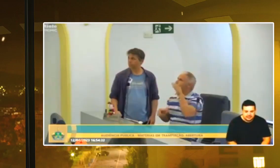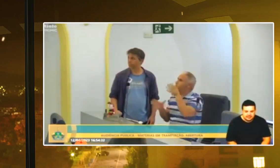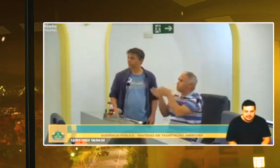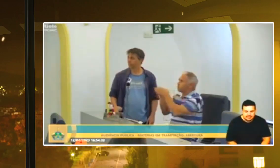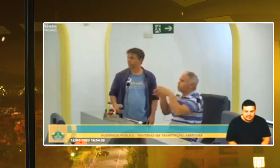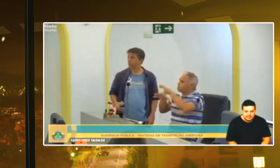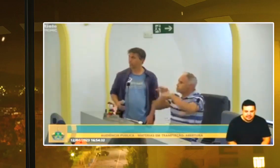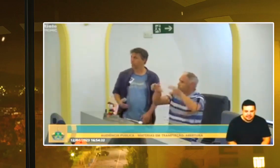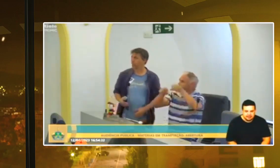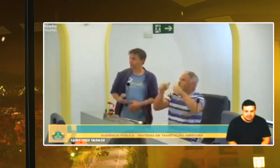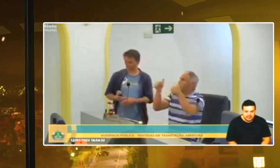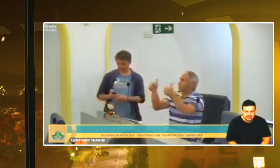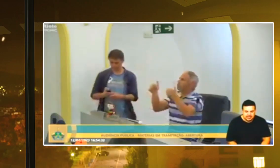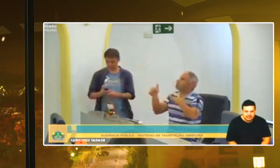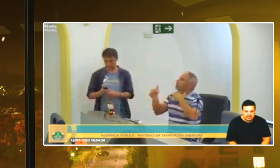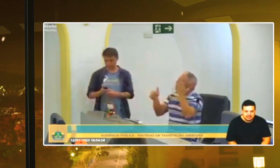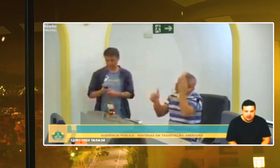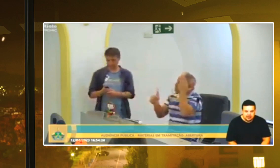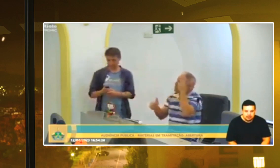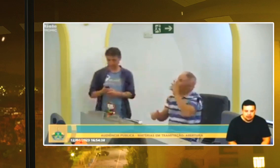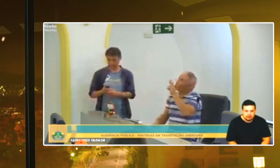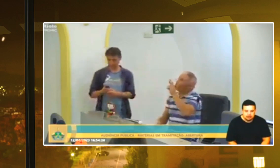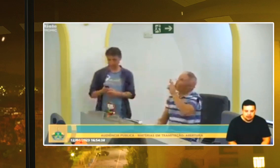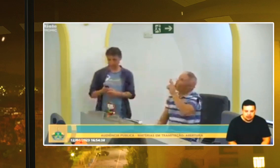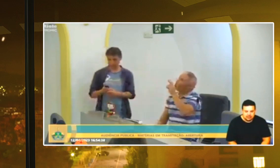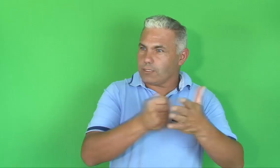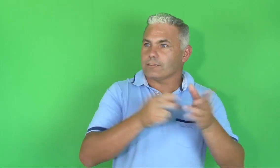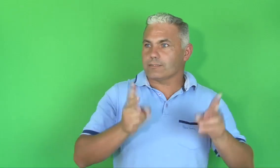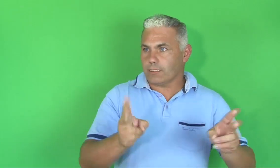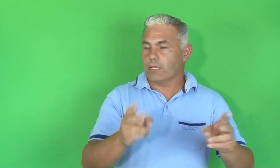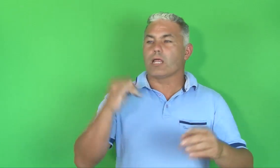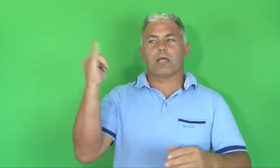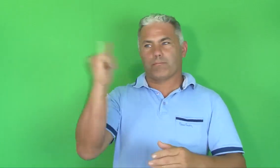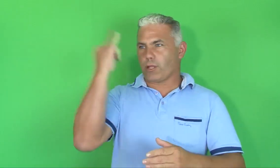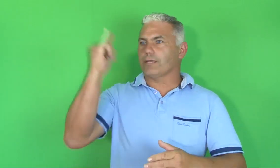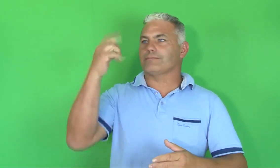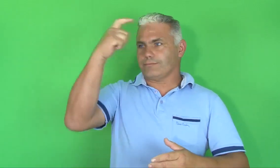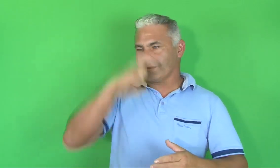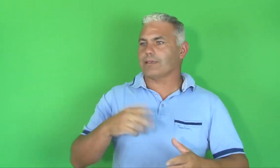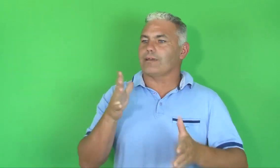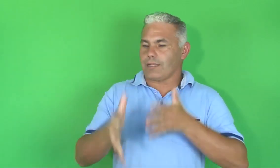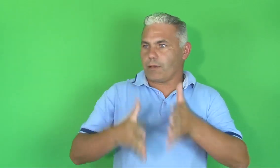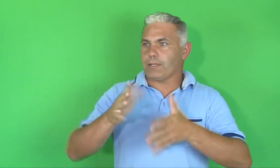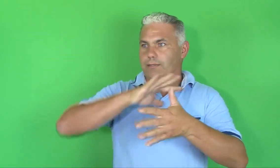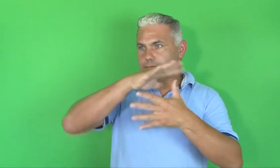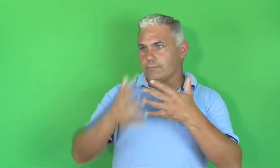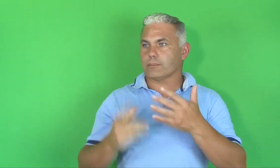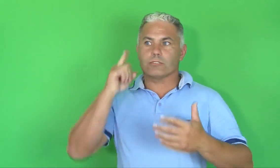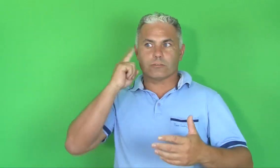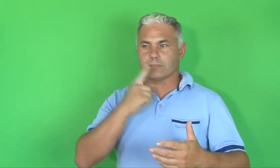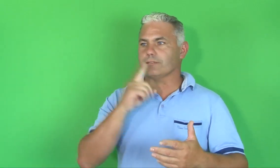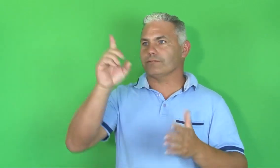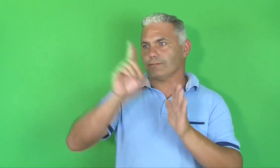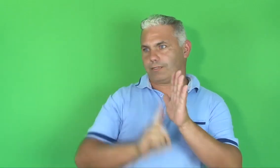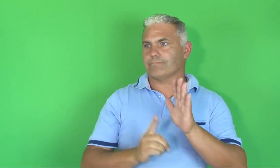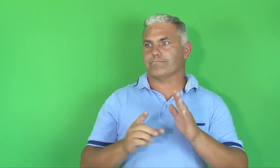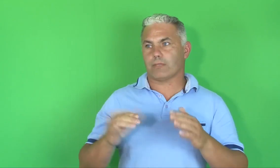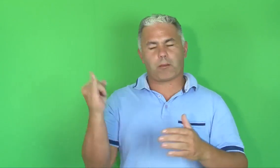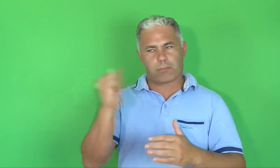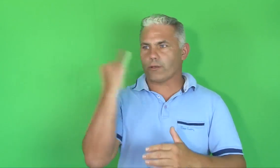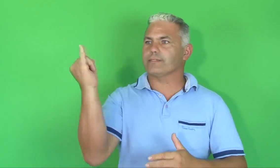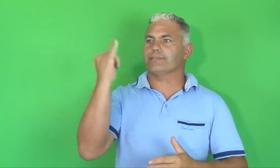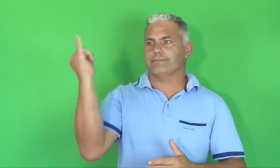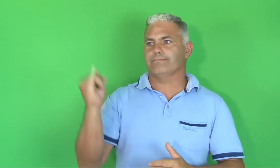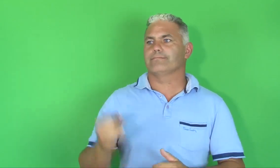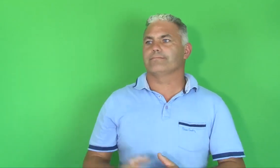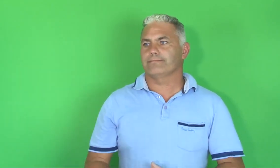intérprete na Câmara, ele conseguiu participar de uma audiência pública, mas relata que ainda falta muito para uma vivência inclusiva na